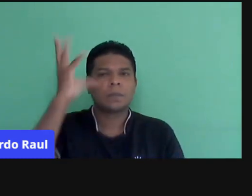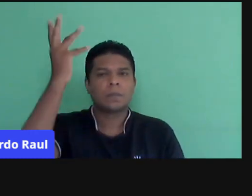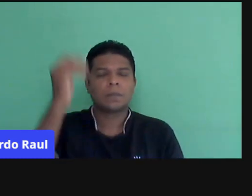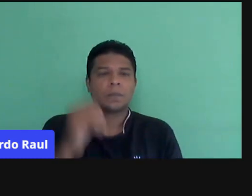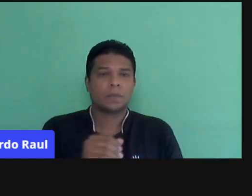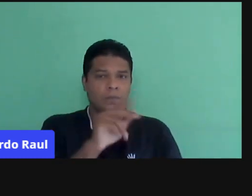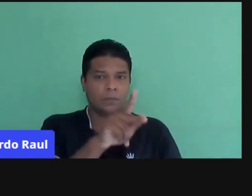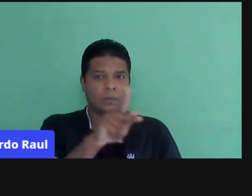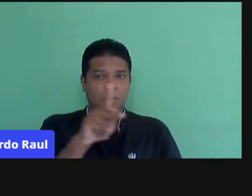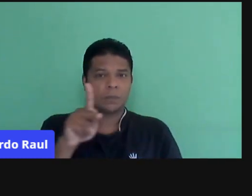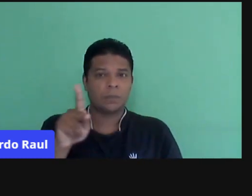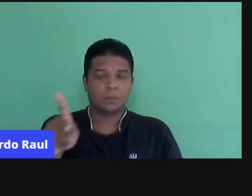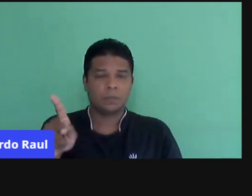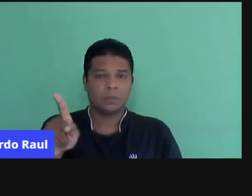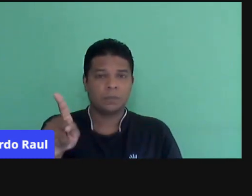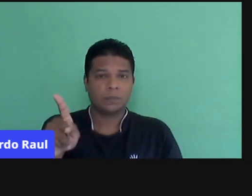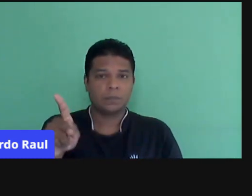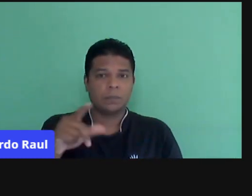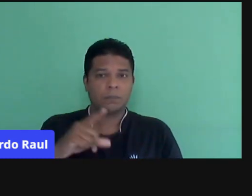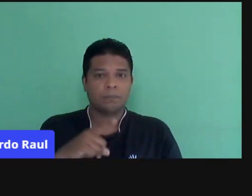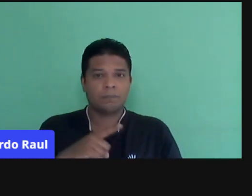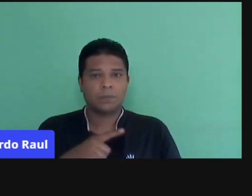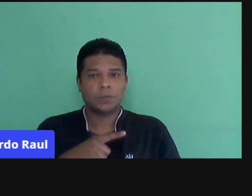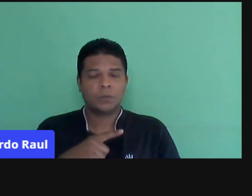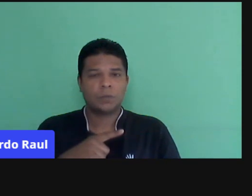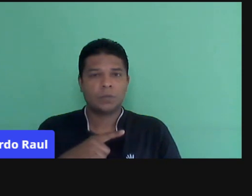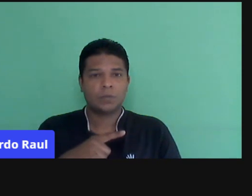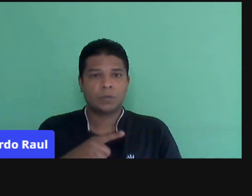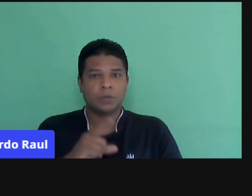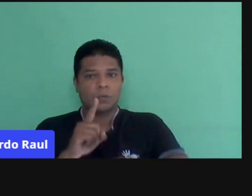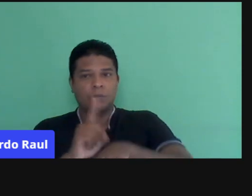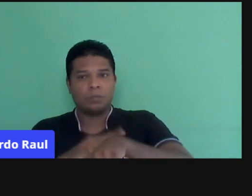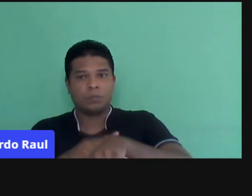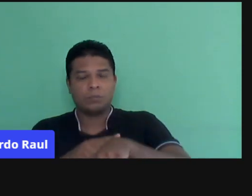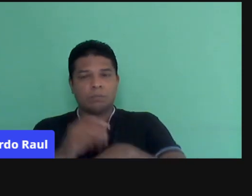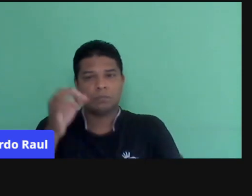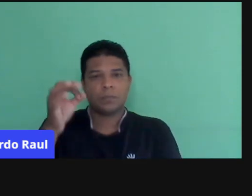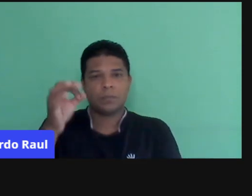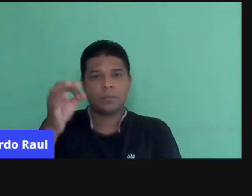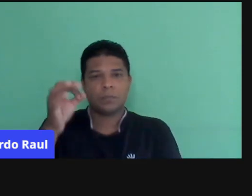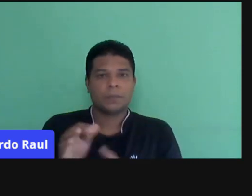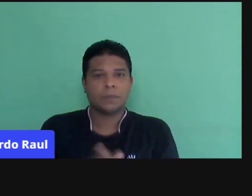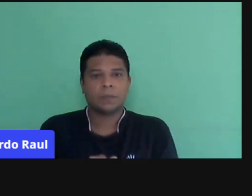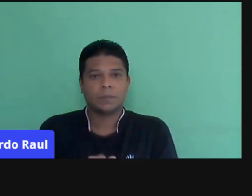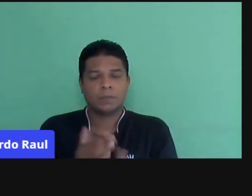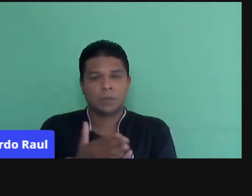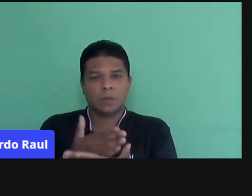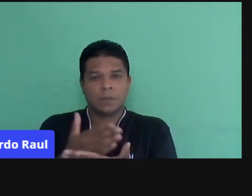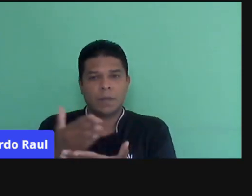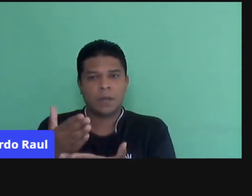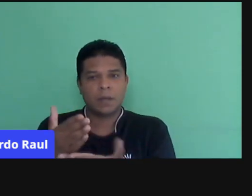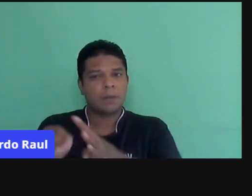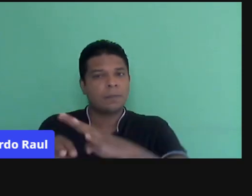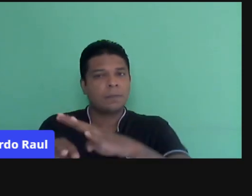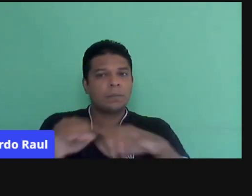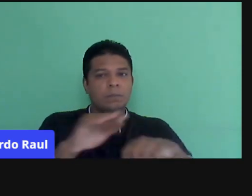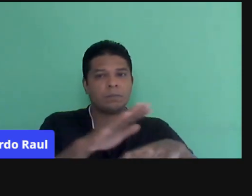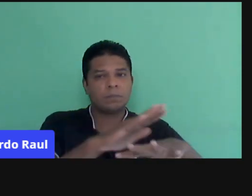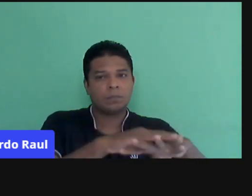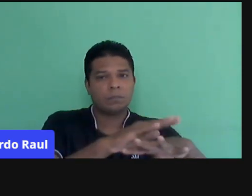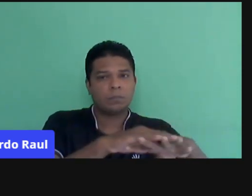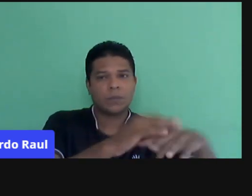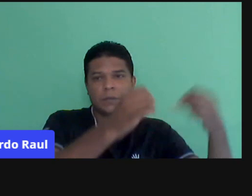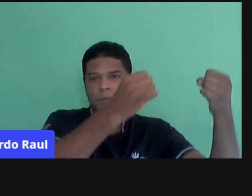né, ele tinha uma rotina mais ou menos padronizada. Ele começava a sua aula de matemática expondo algumas